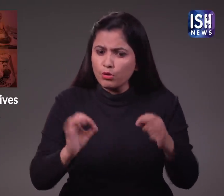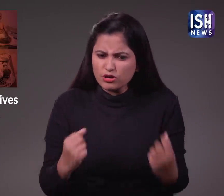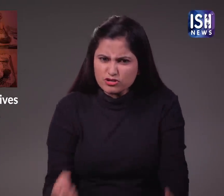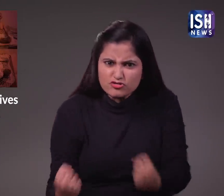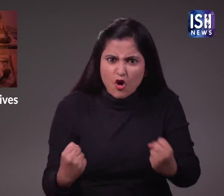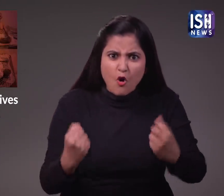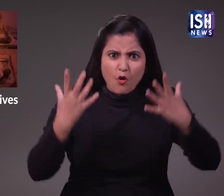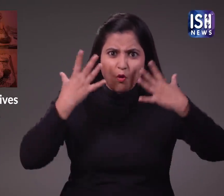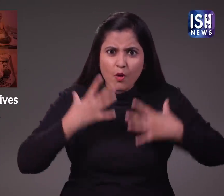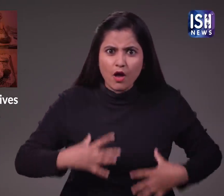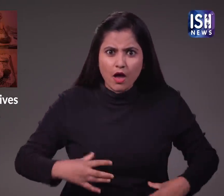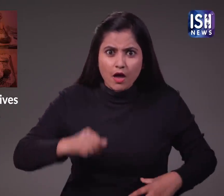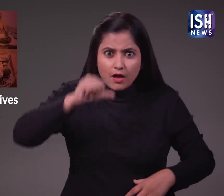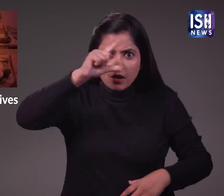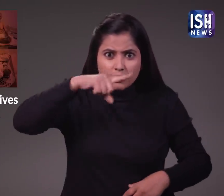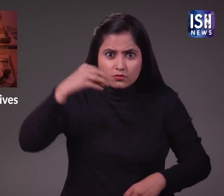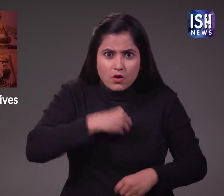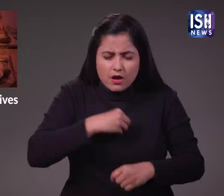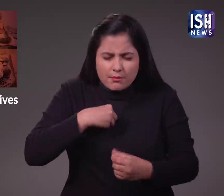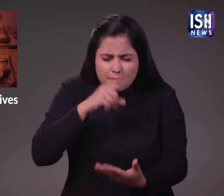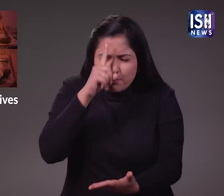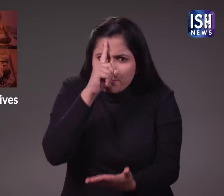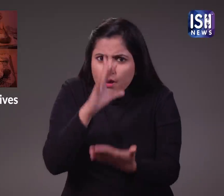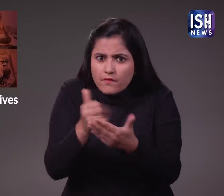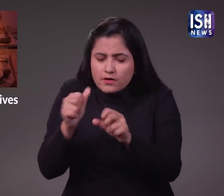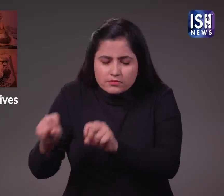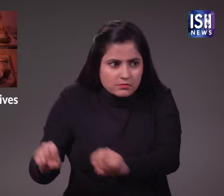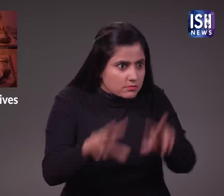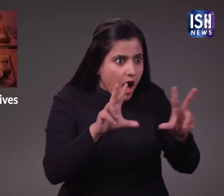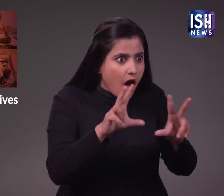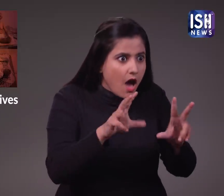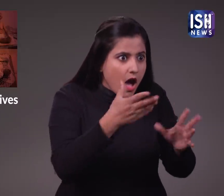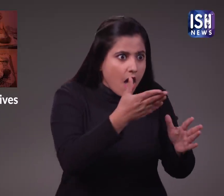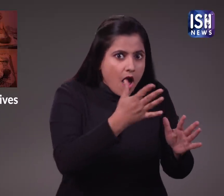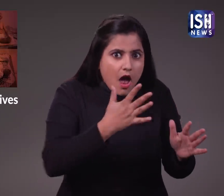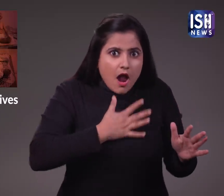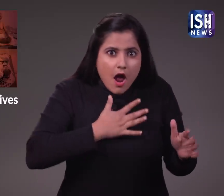इसके बावजूत वह बहुत मजबूते और लोगों को अश्चर्य होता है कि यह कैसे संभव है